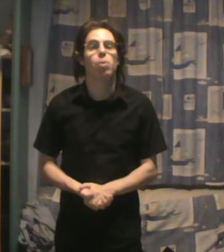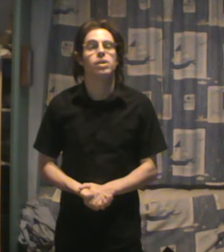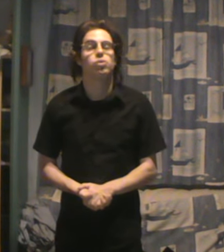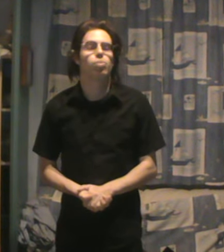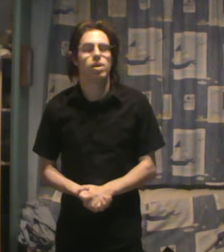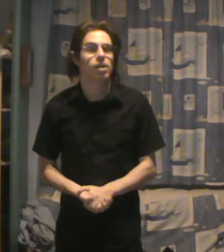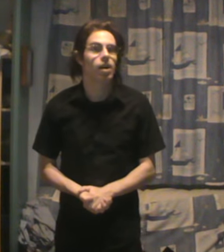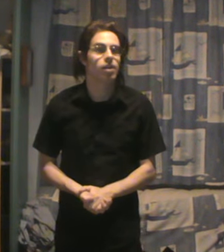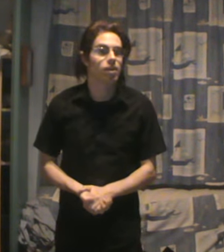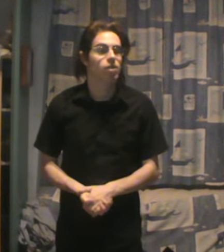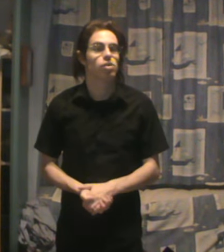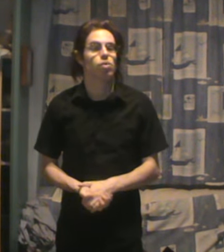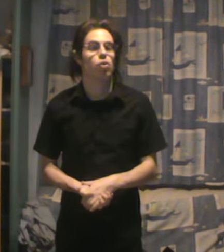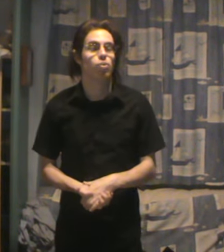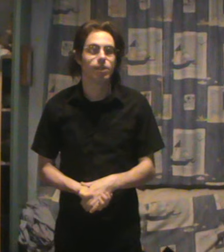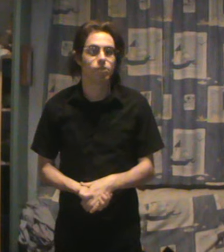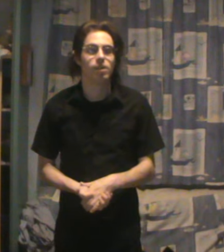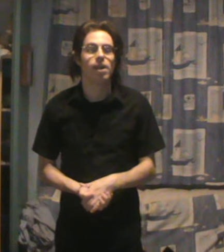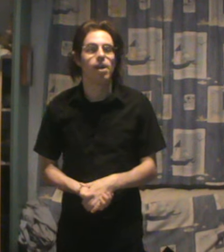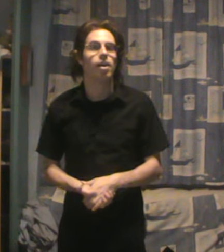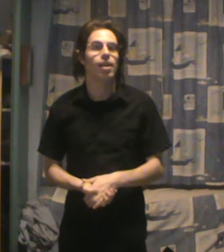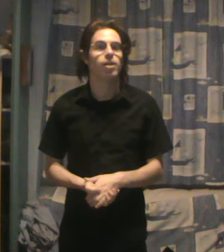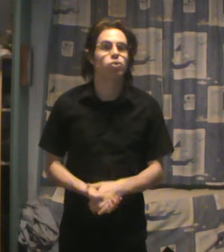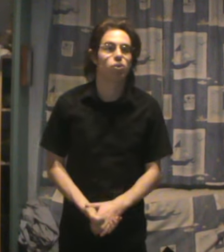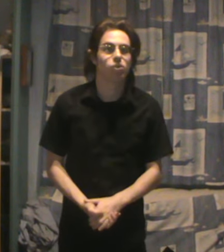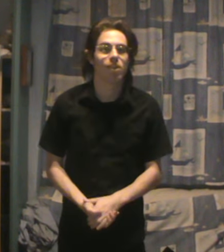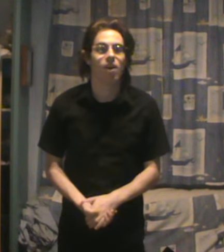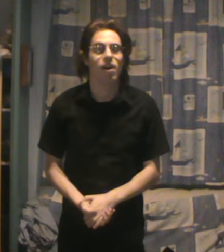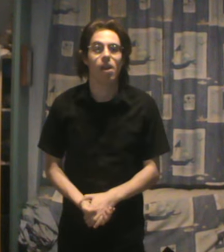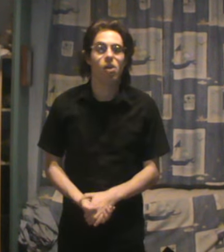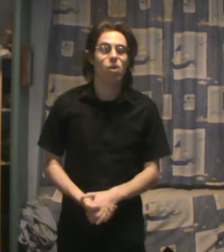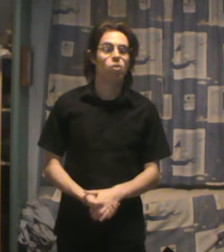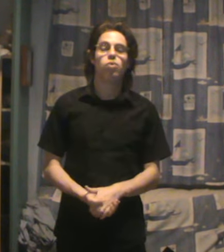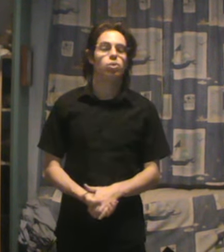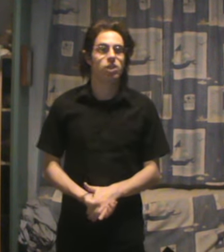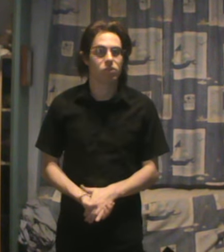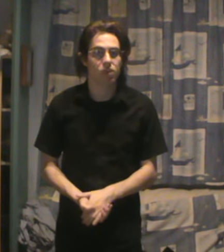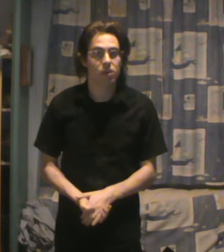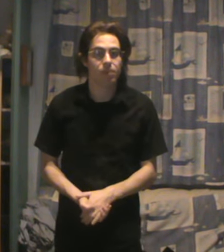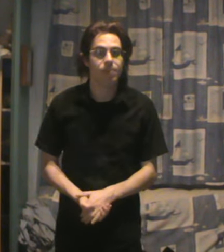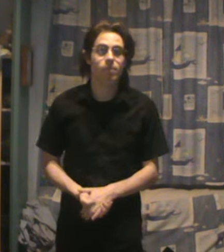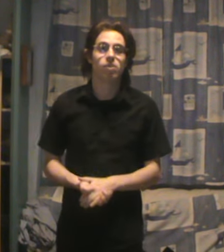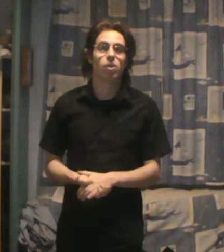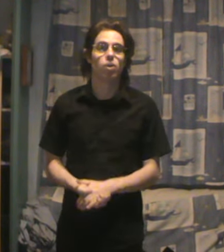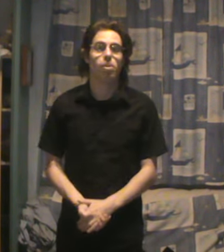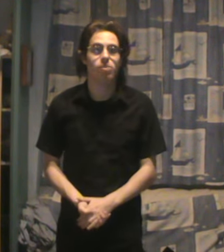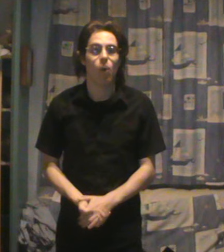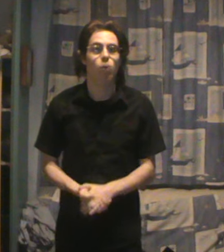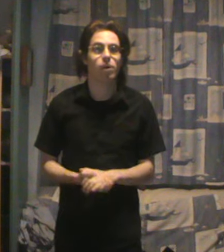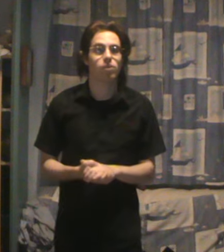protections pour les salariés, que ce soit l'augmentation des salaires, la réduction du temps de travail, ou que sais-je encore, globalement, on nous présente